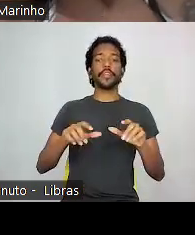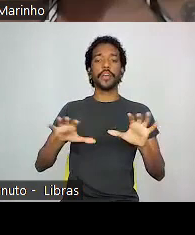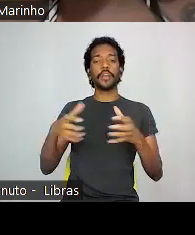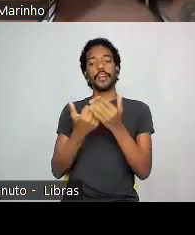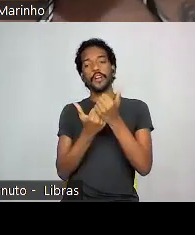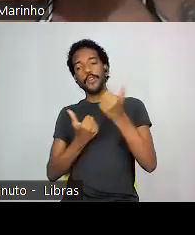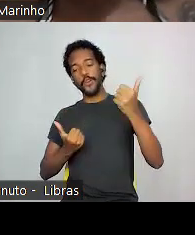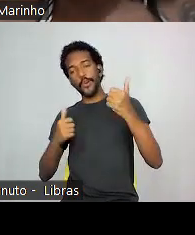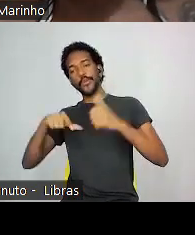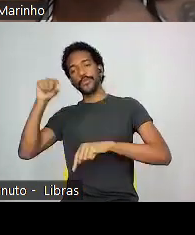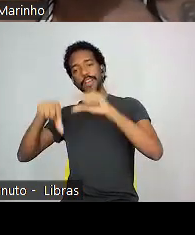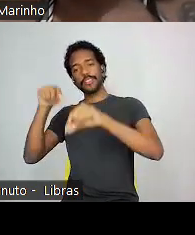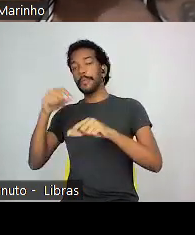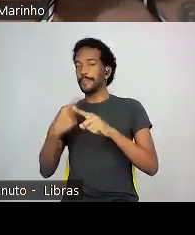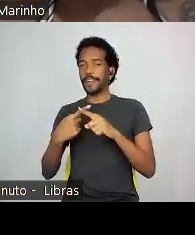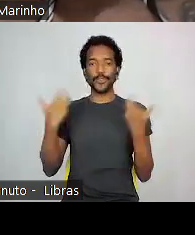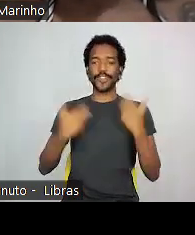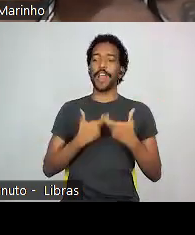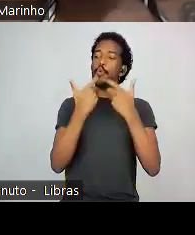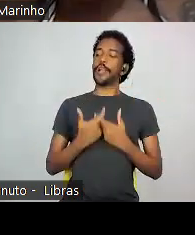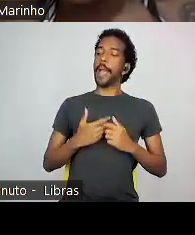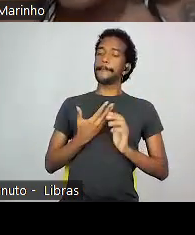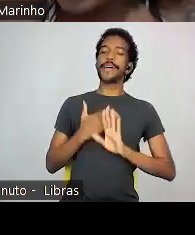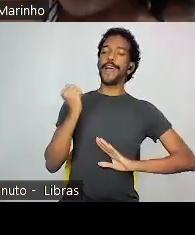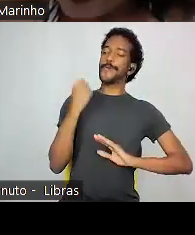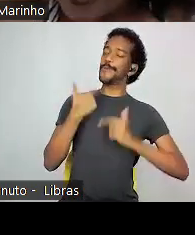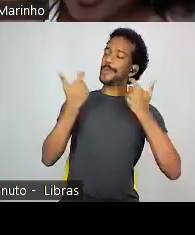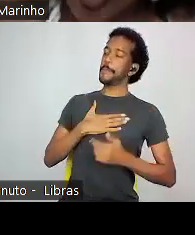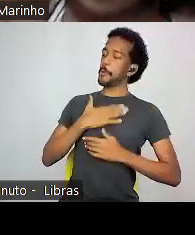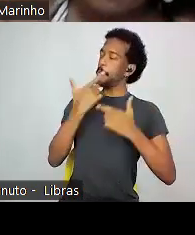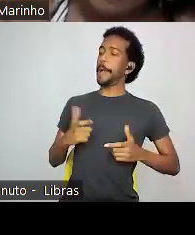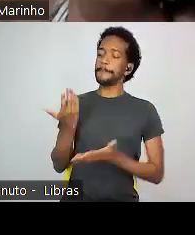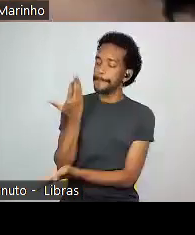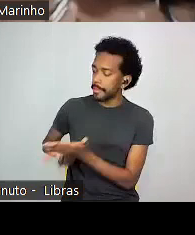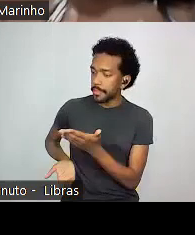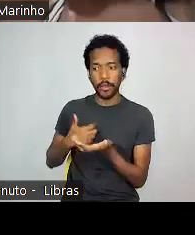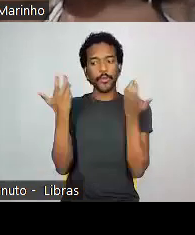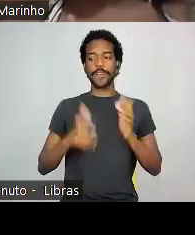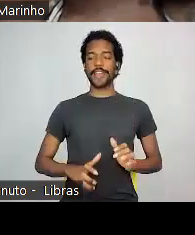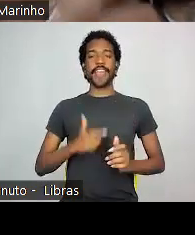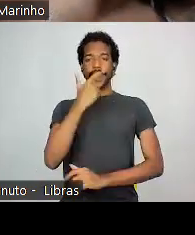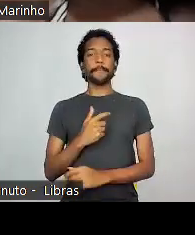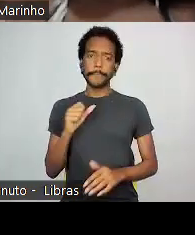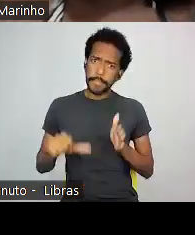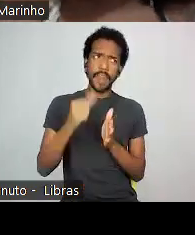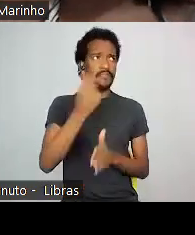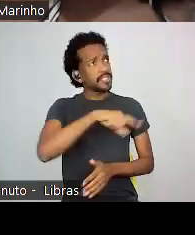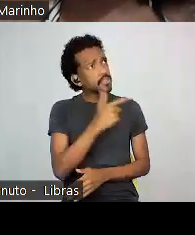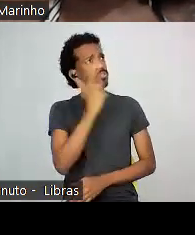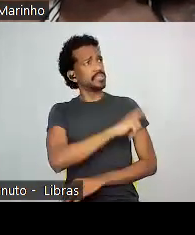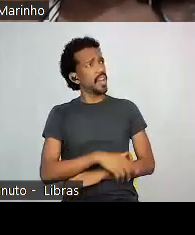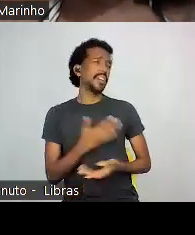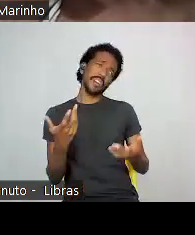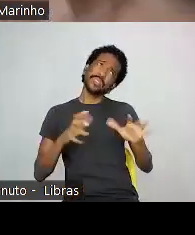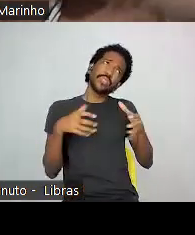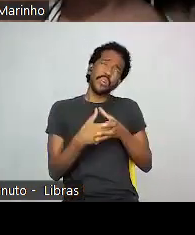Por quê? A branquitude não quer perder o seu lugar. Ela não quer perder aquela berência. Poxa, é a primeira vez que a gente consegue, deixa a gente ficar só a